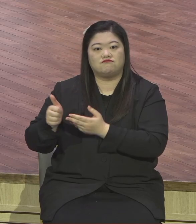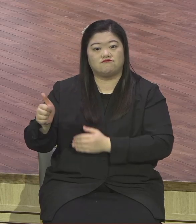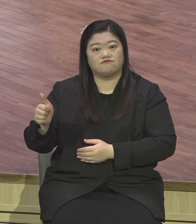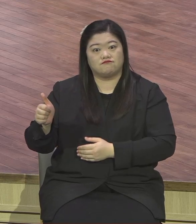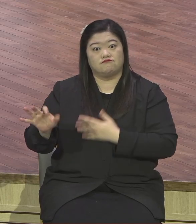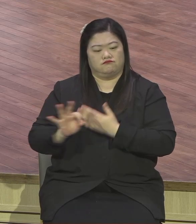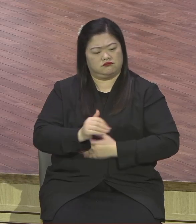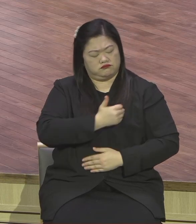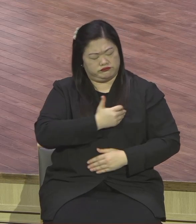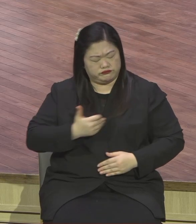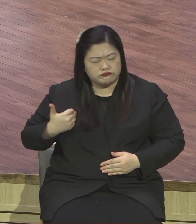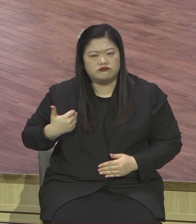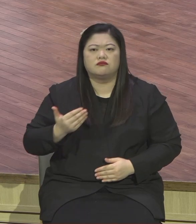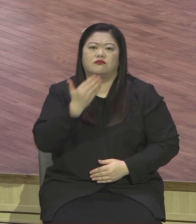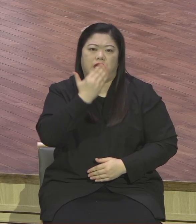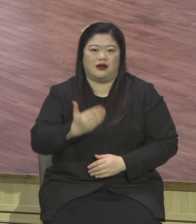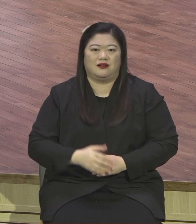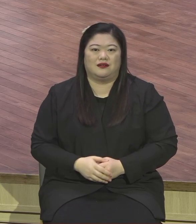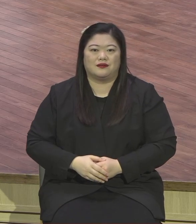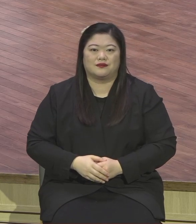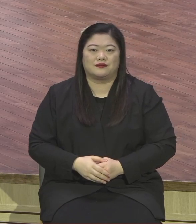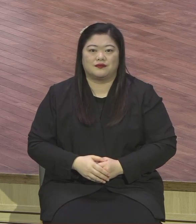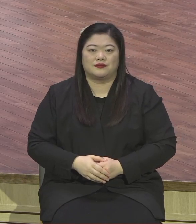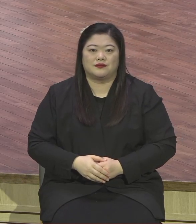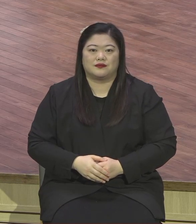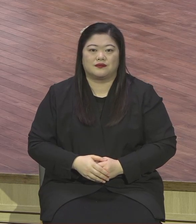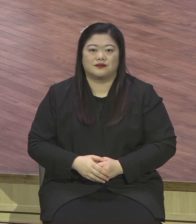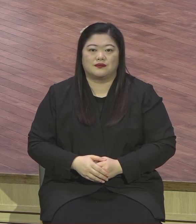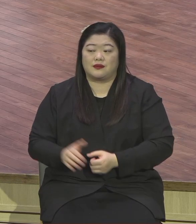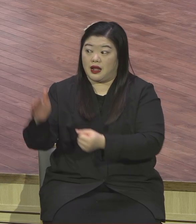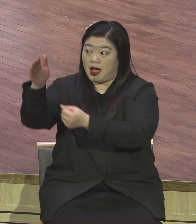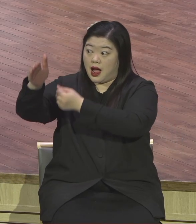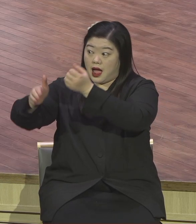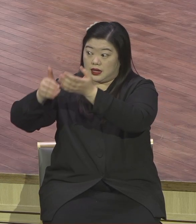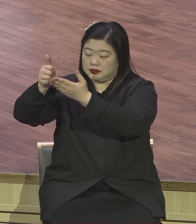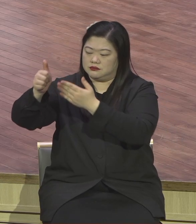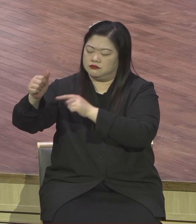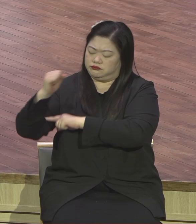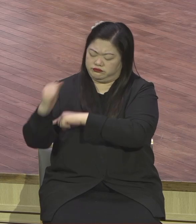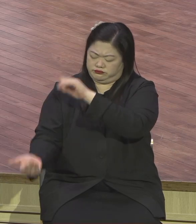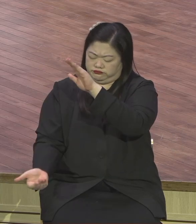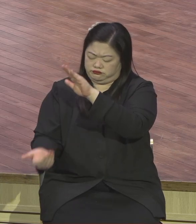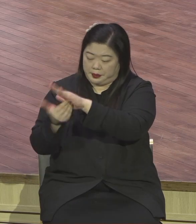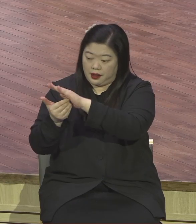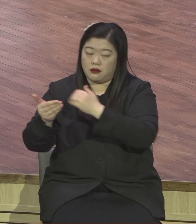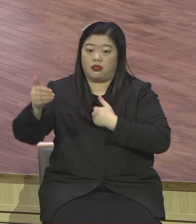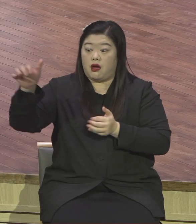전지전능하신 하나님이 나의 보호자시다. 나의 아버지시다.